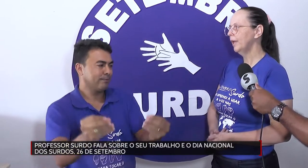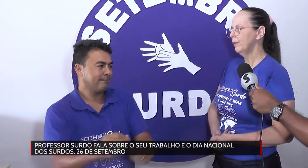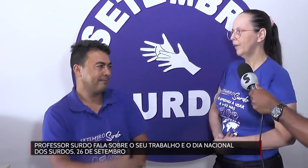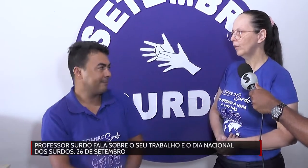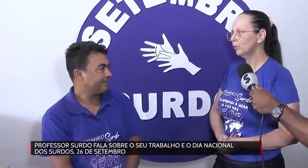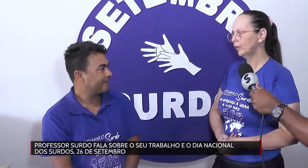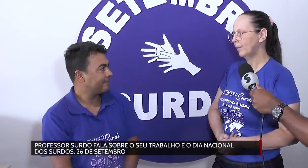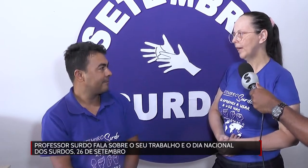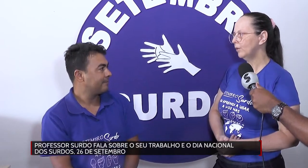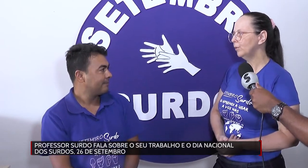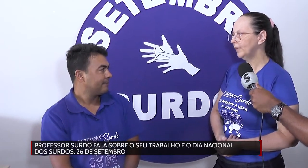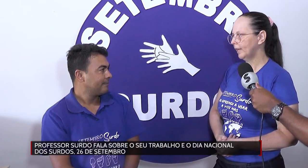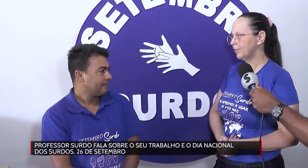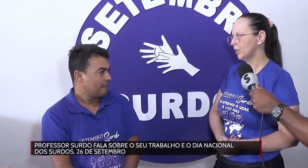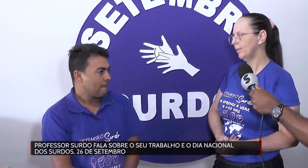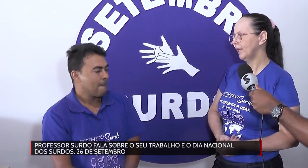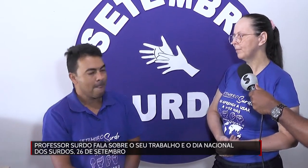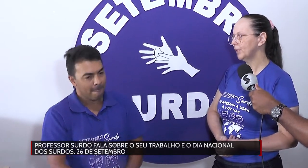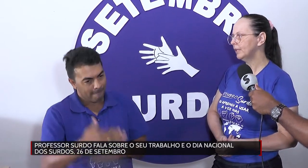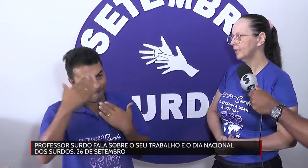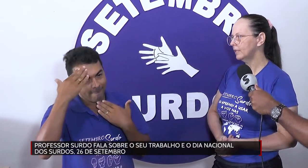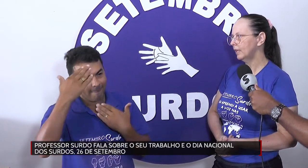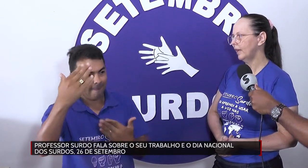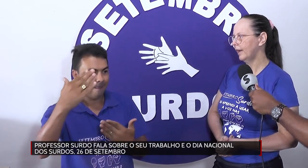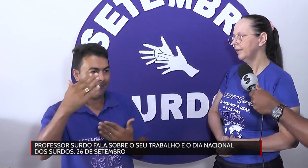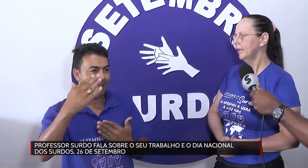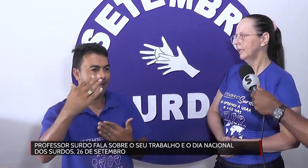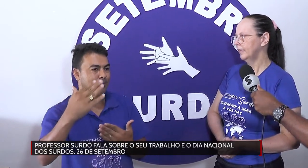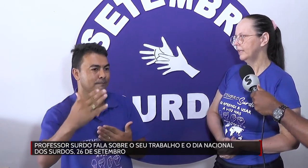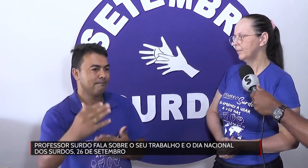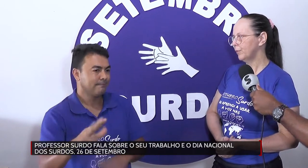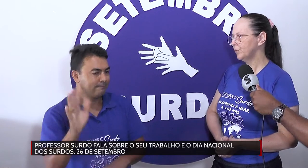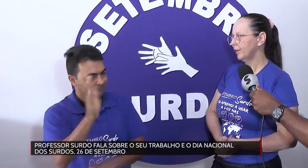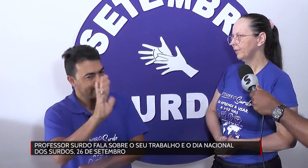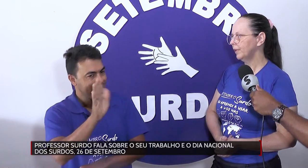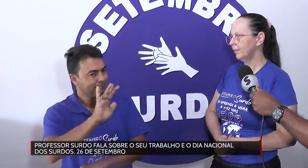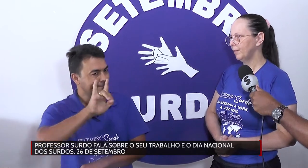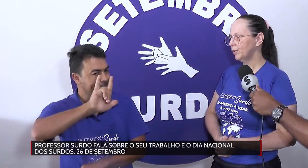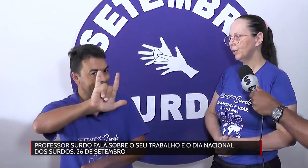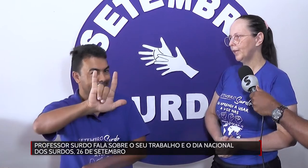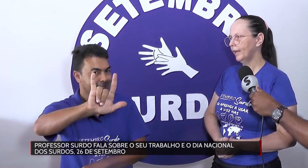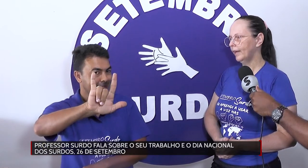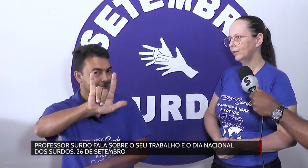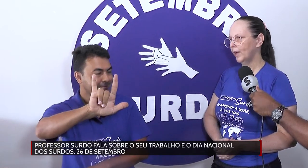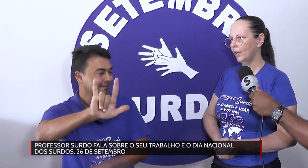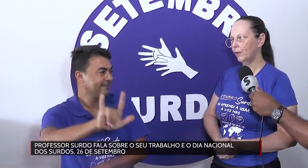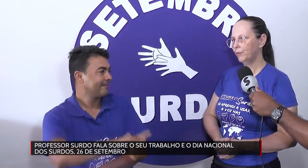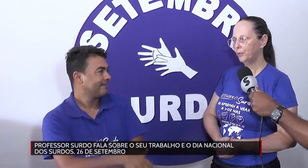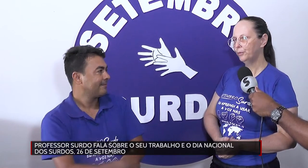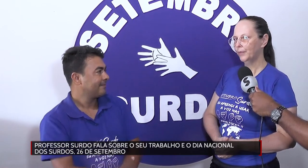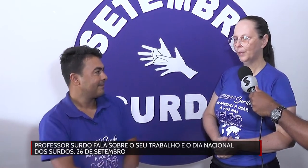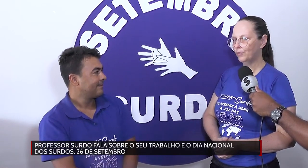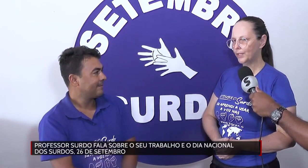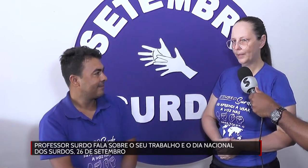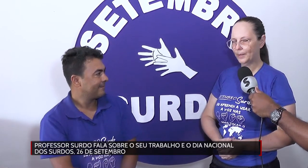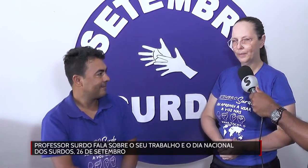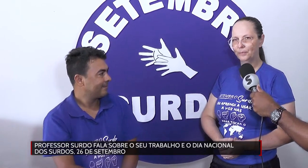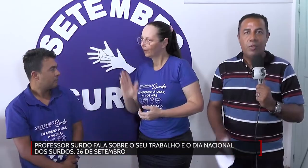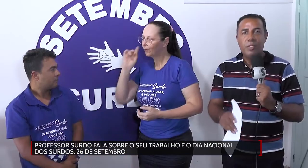Vendo o trabalho do intérprete também, a importância que há nesse profissional também. Muito obrigado. I love you. Amo vocês. Com